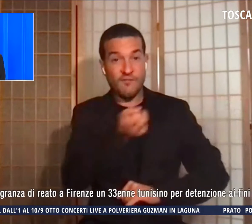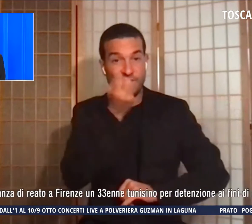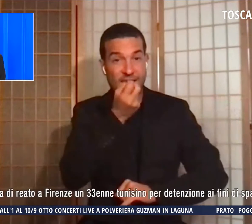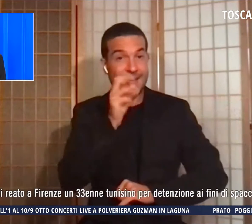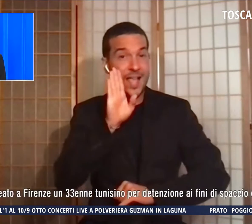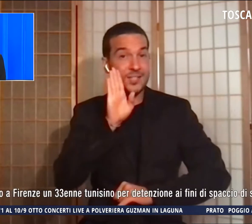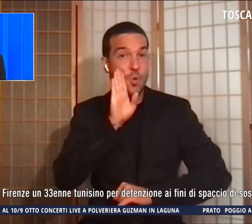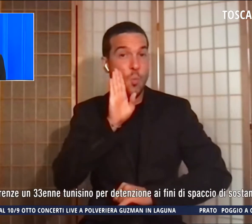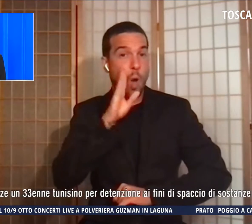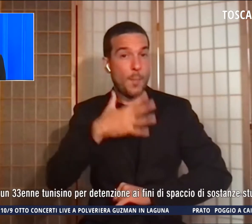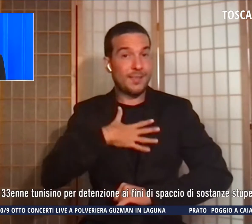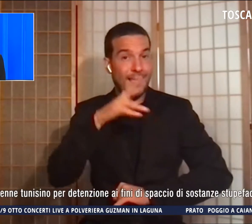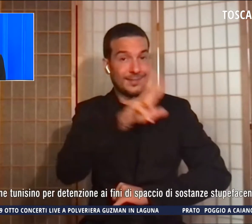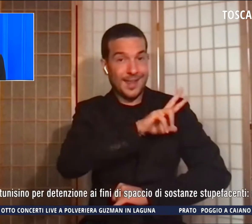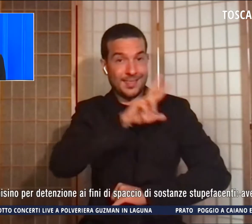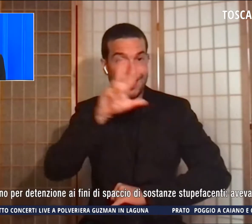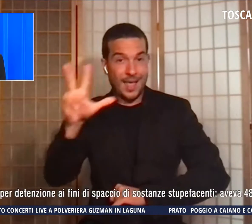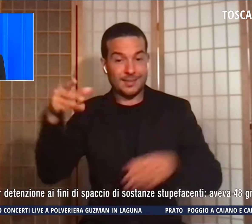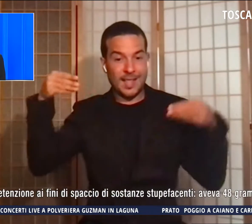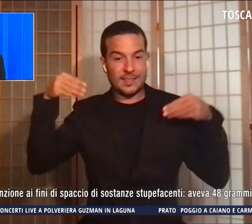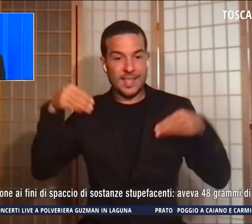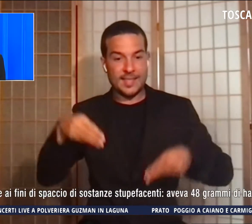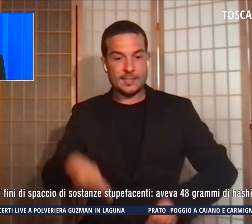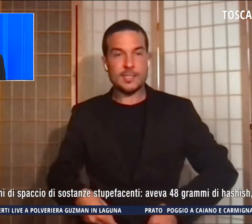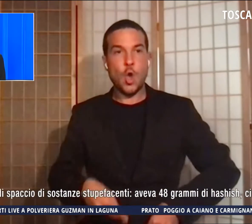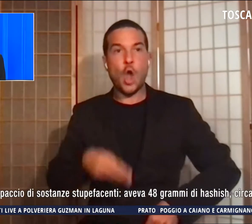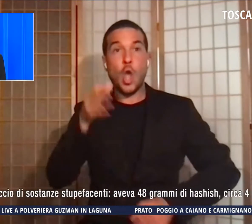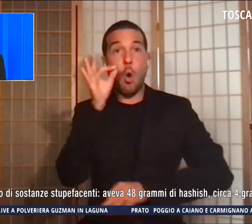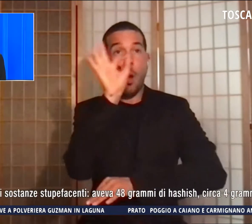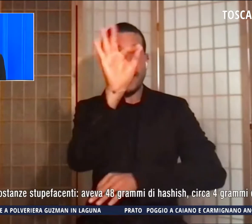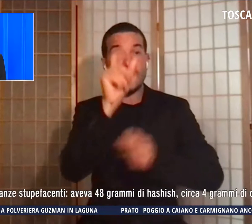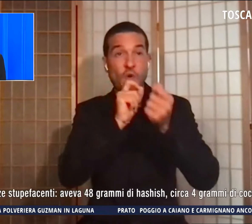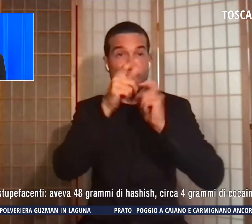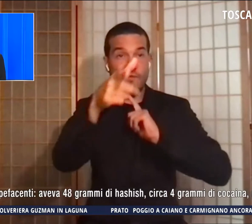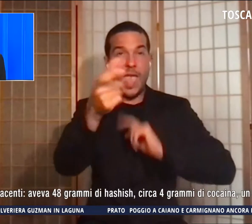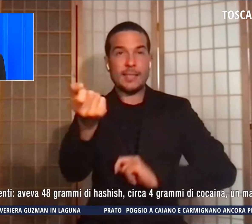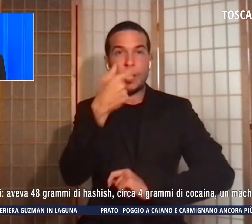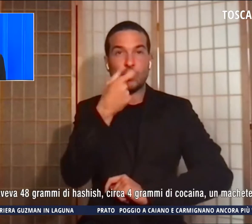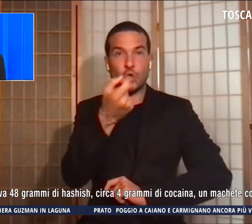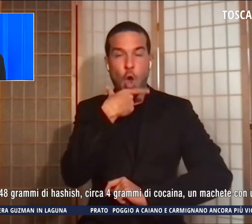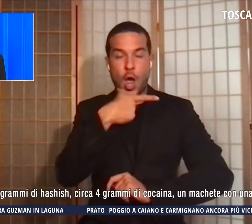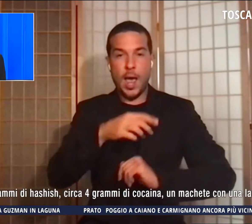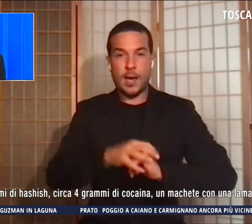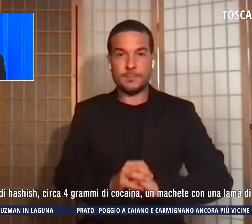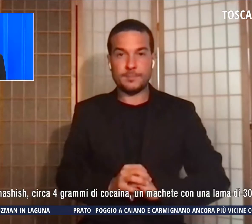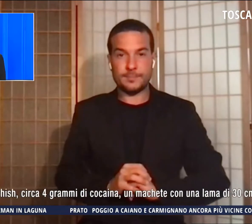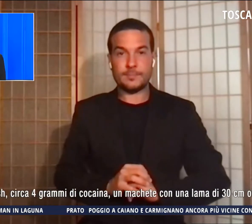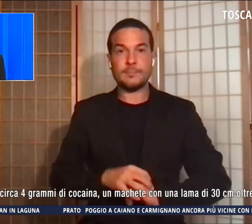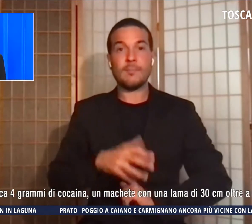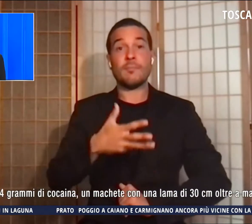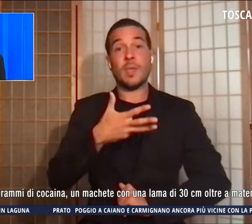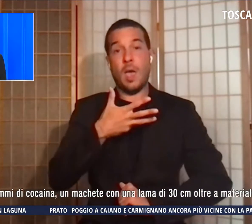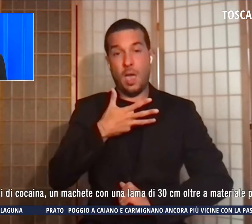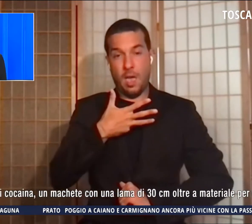detenzione ai fini di spaccio di sostanze stupefacenti. Aveva diversi grammi di hashish,